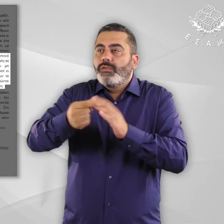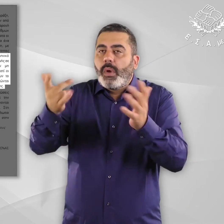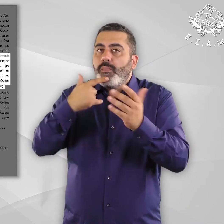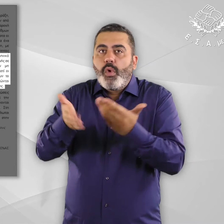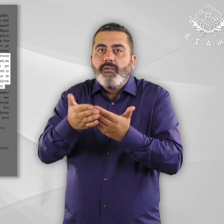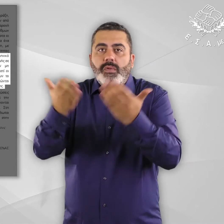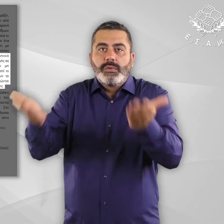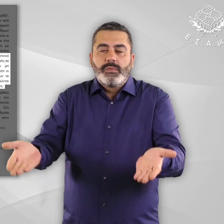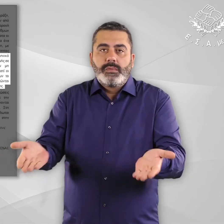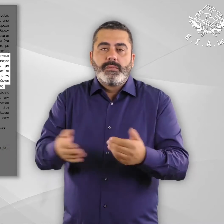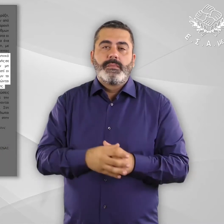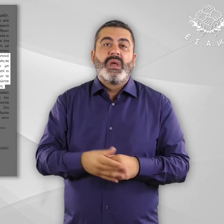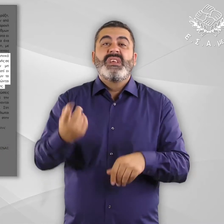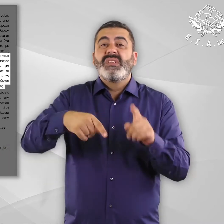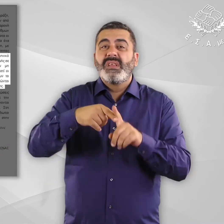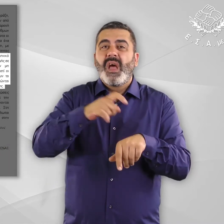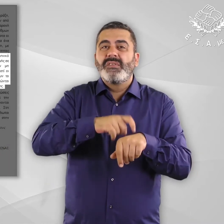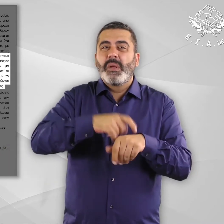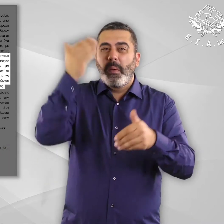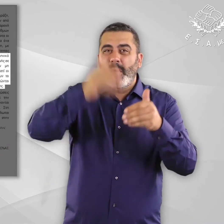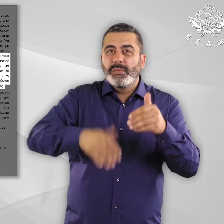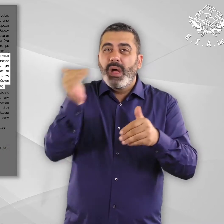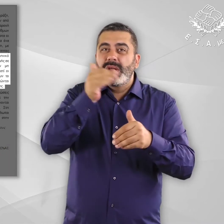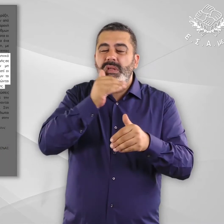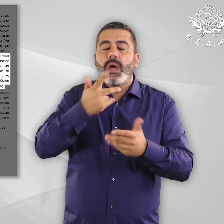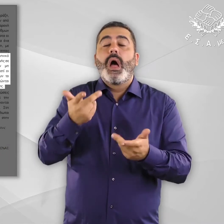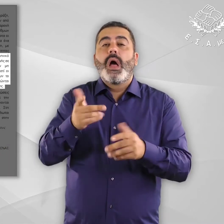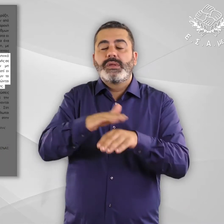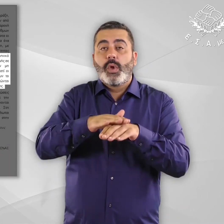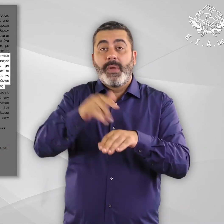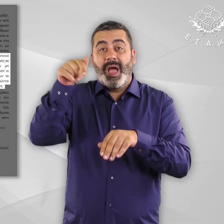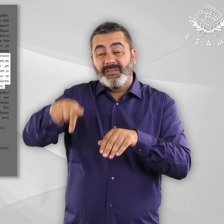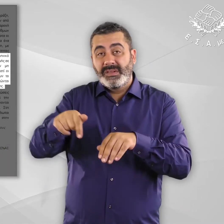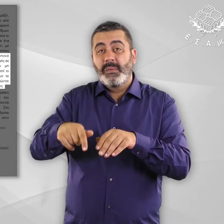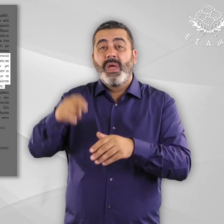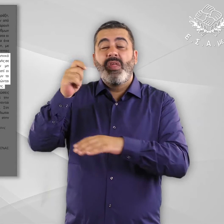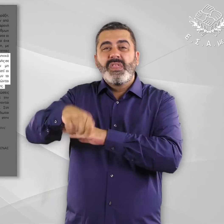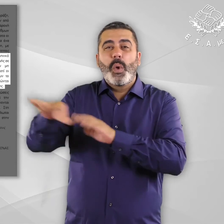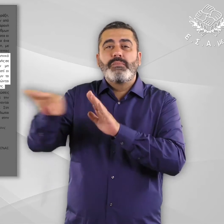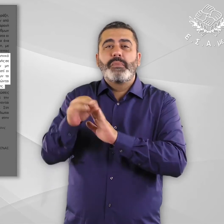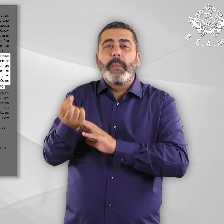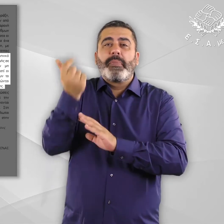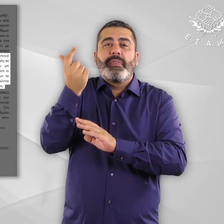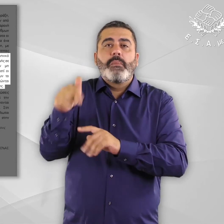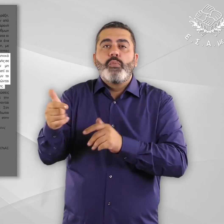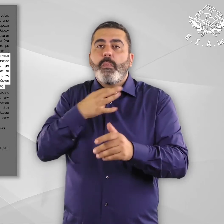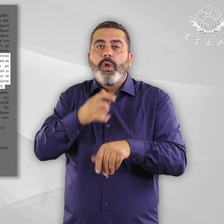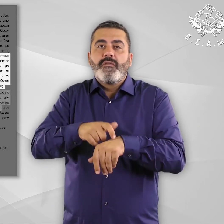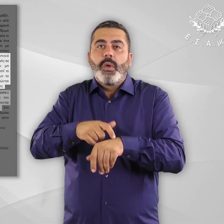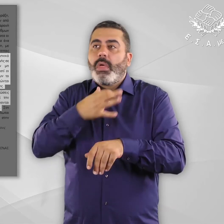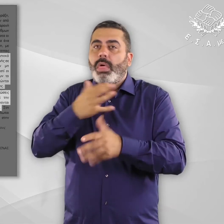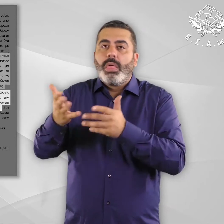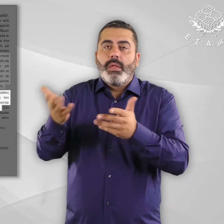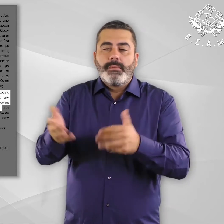ετούντων και αφετέρου γιατί εξαρτώνται από βράχοι πρόθεσμα συνήθως προγράμματα χρηματοδότησης. Τέλος σελίδας 12.